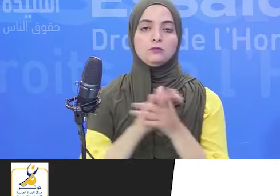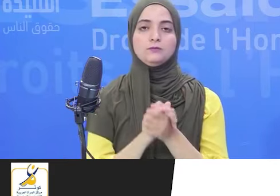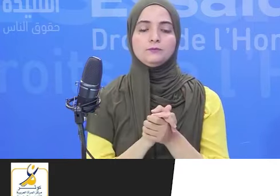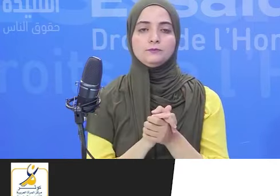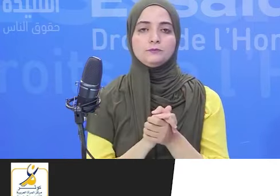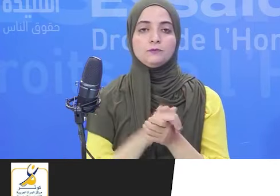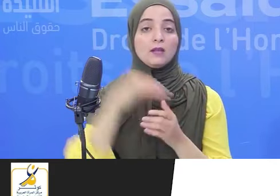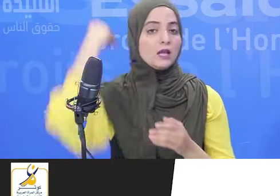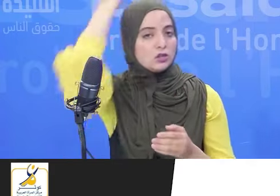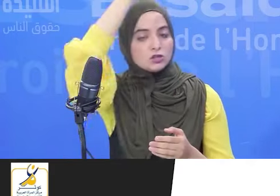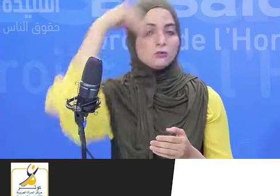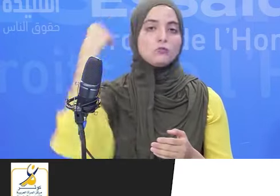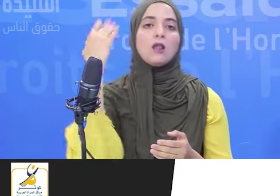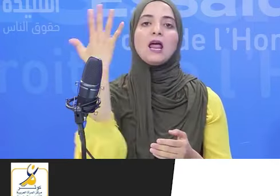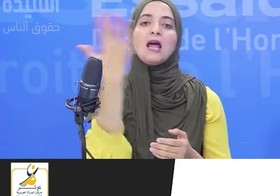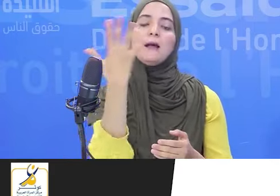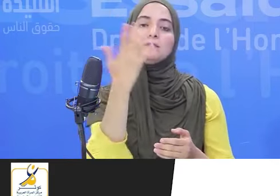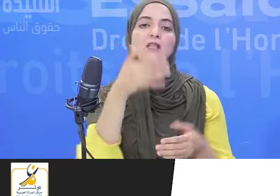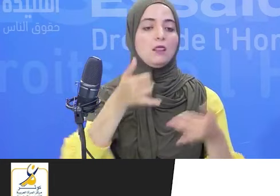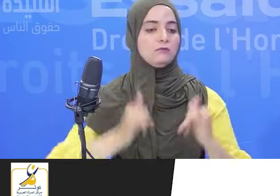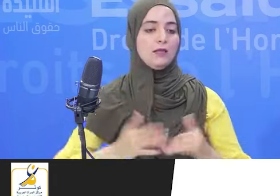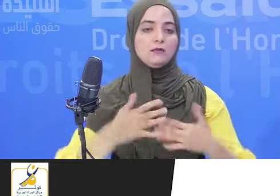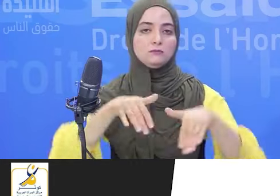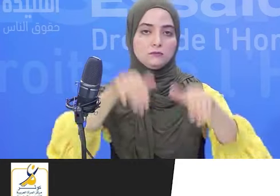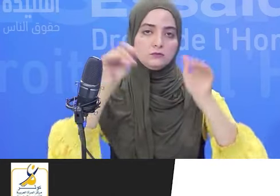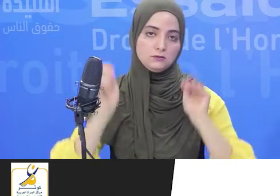جندوبة خمسة مقاعد